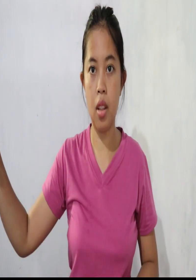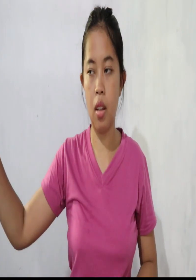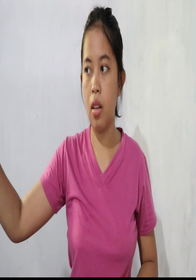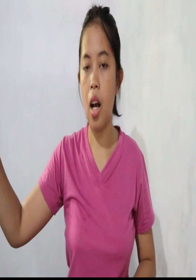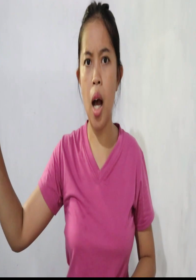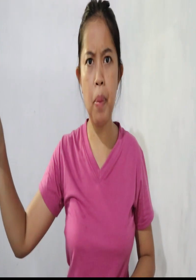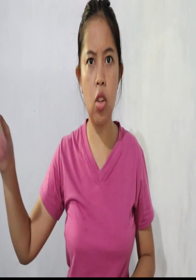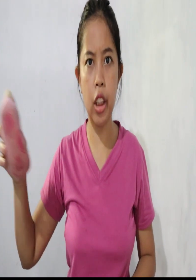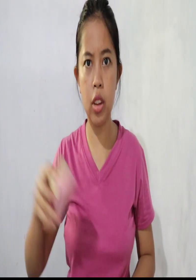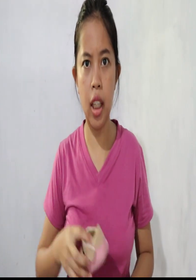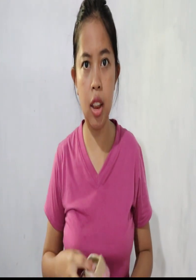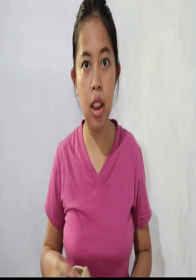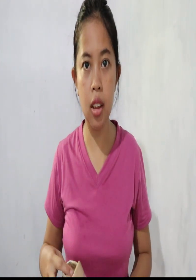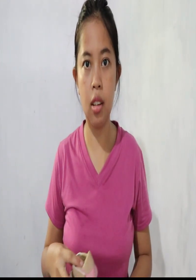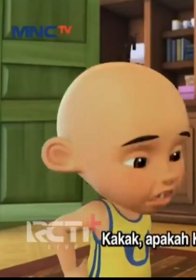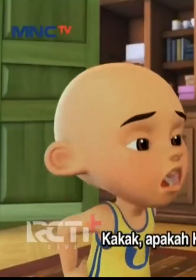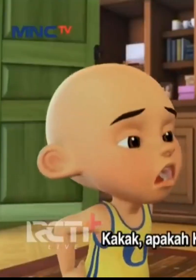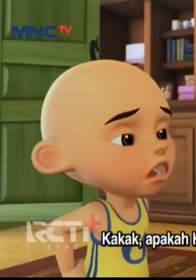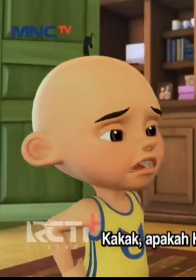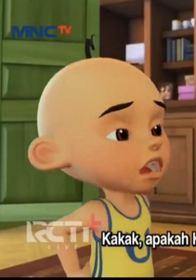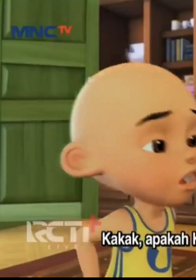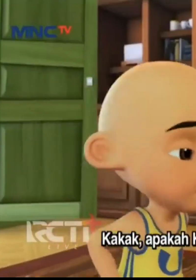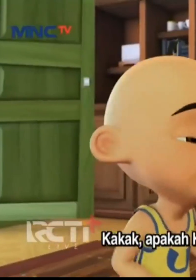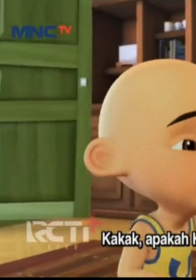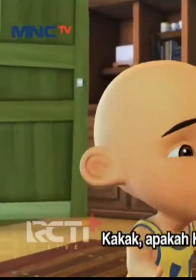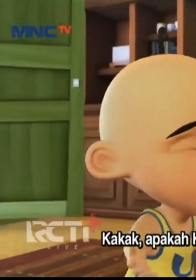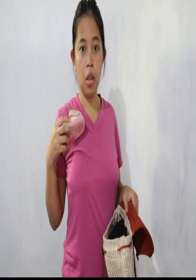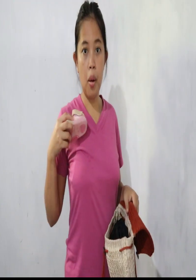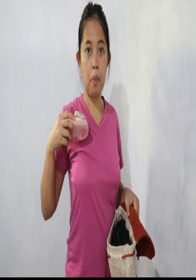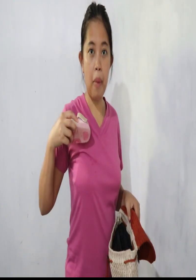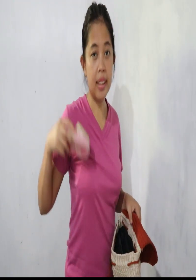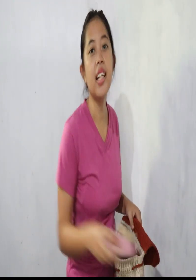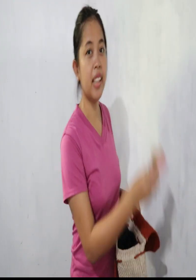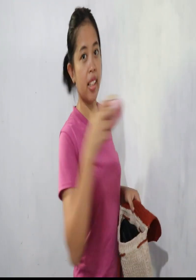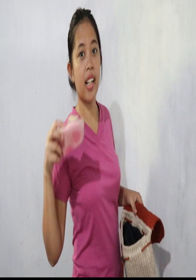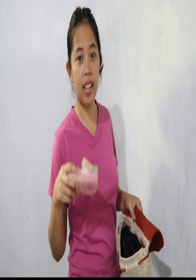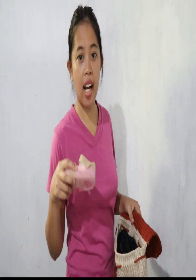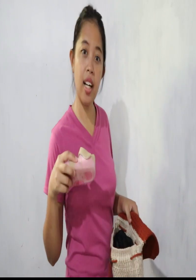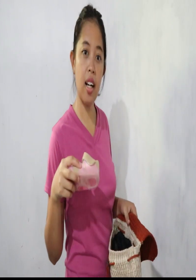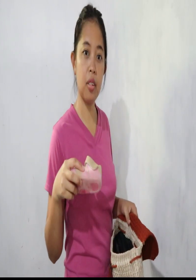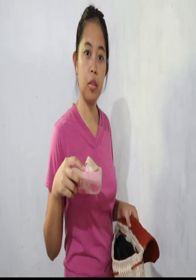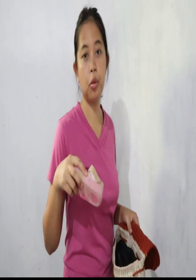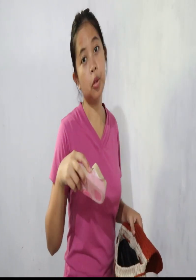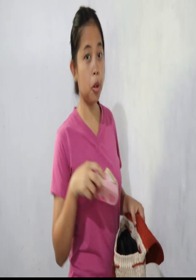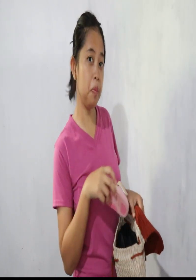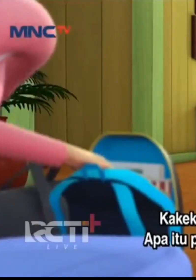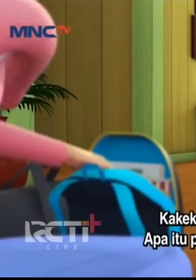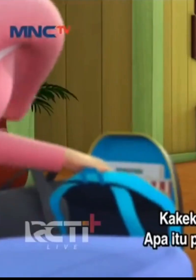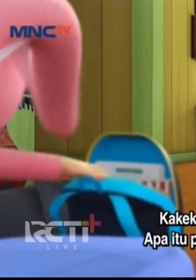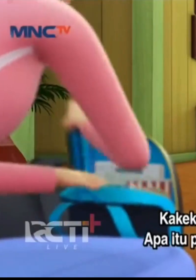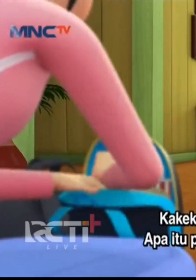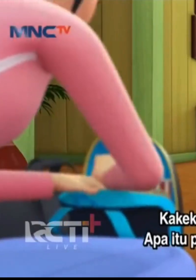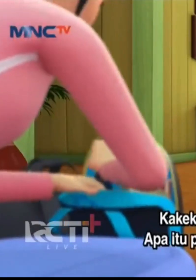Akak! Apa kecoh sangat ni? Akak, akak pencinta burung. Ush, pandainya adik akak. Mana tahu?